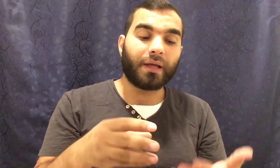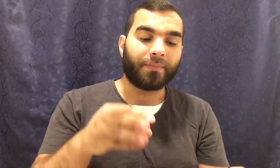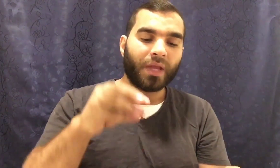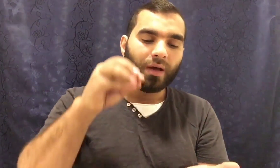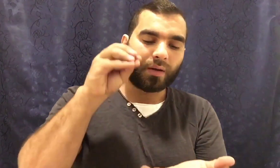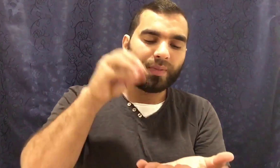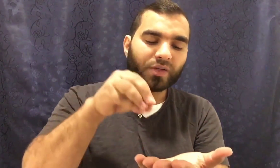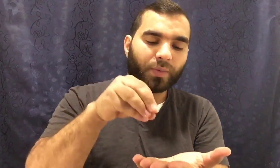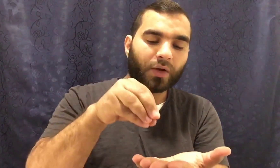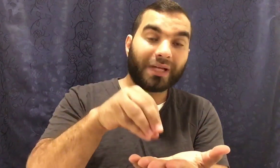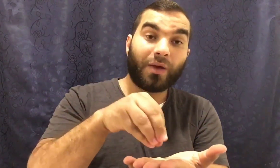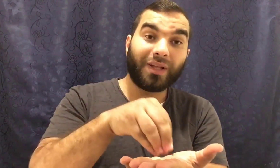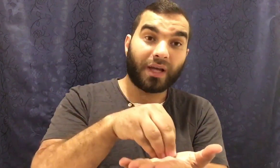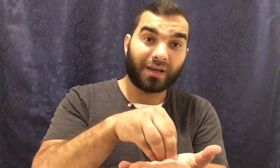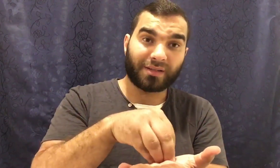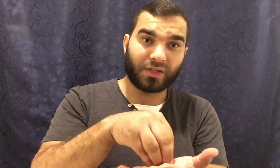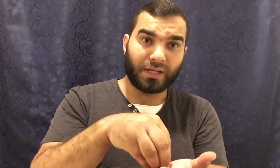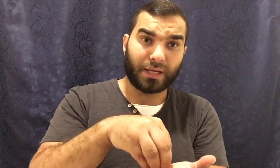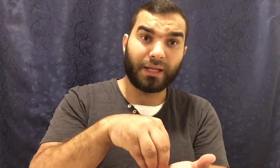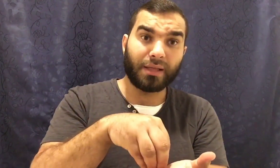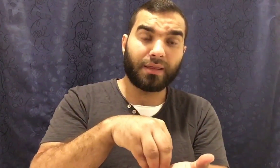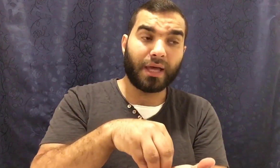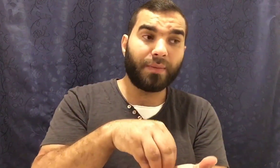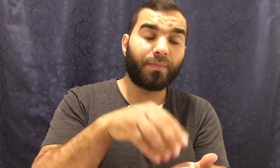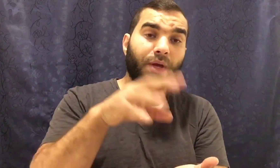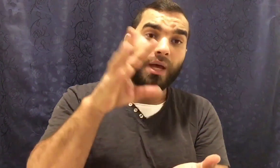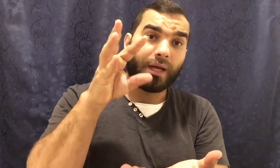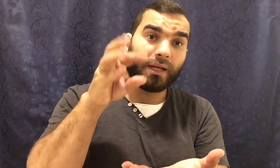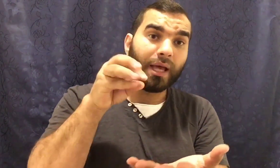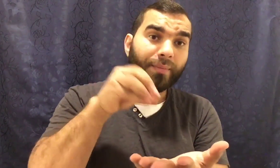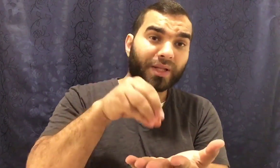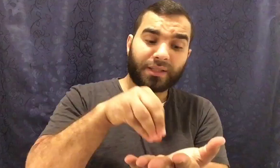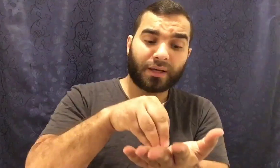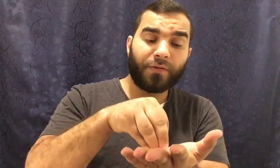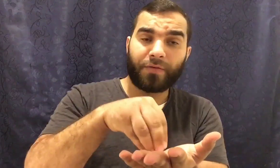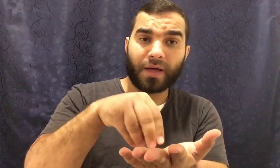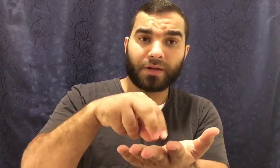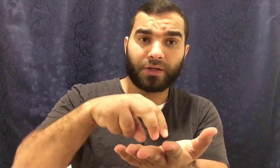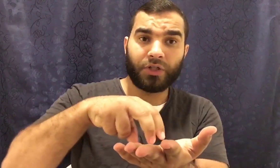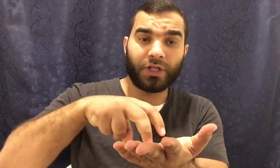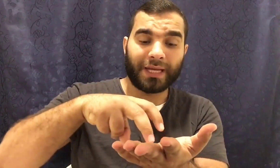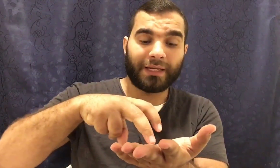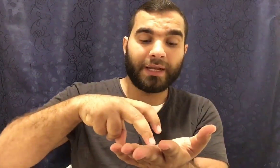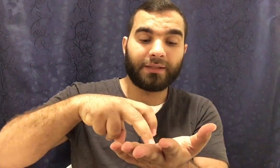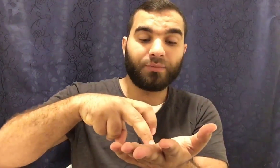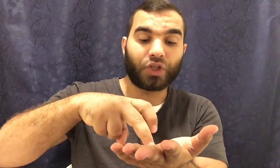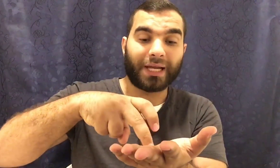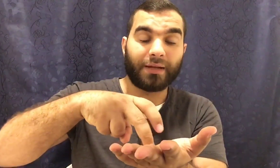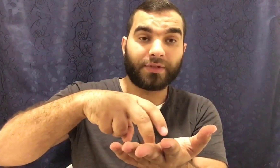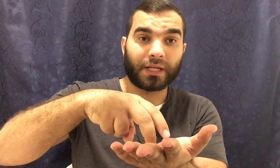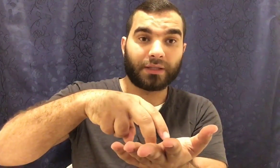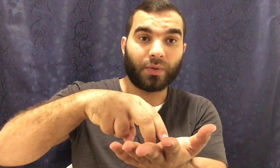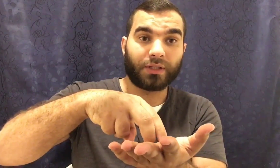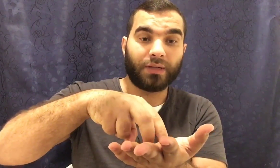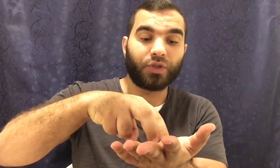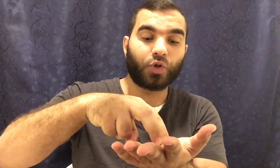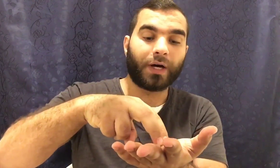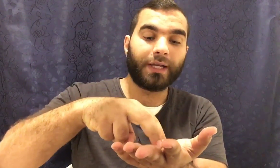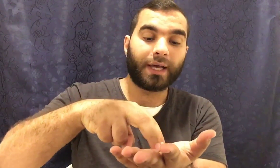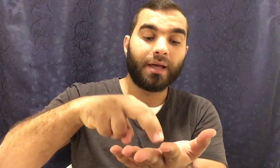الله ربنا سبحانه وتعالى وضع خاصية لدى الذئاب ان هي لما تتقفى اثر الجن يعني ان يتمشي على نفس الخطوات اللي مشوا عليها